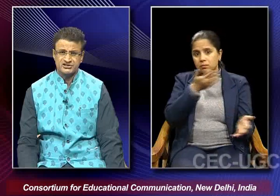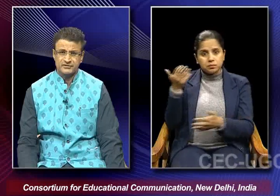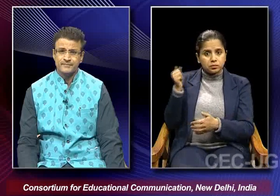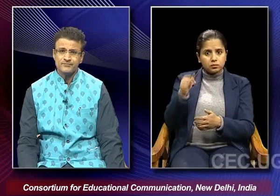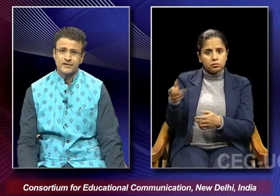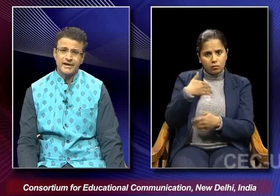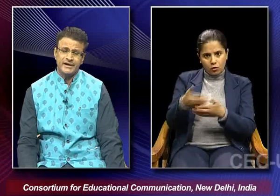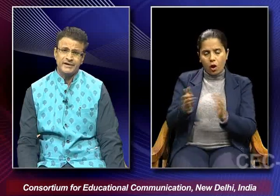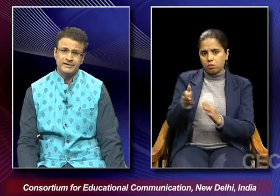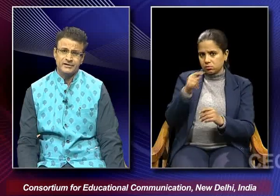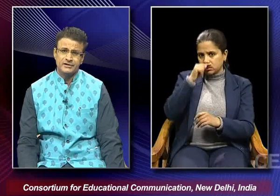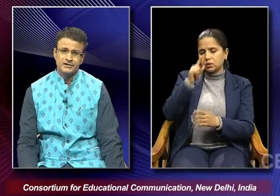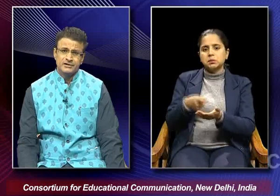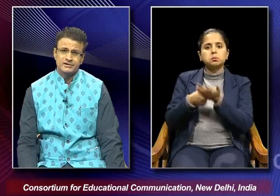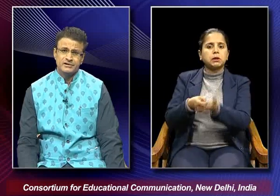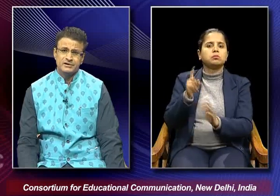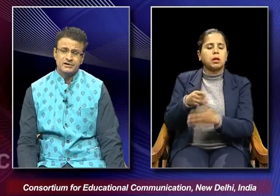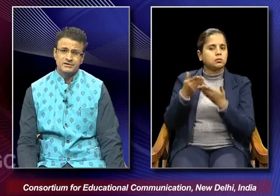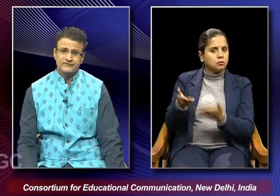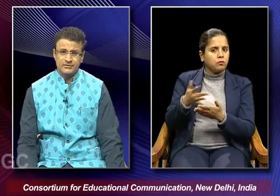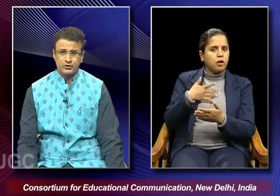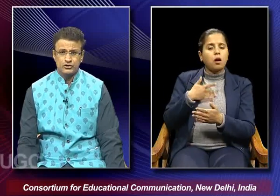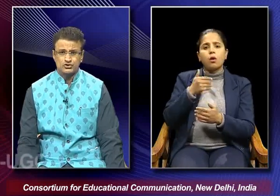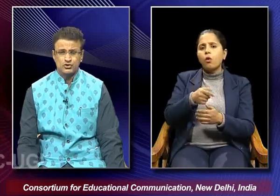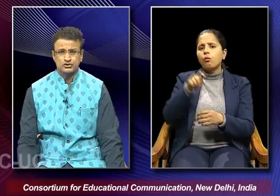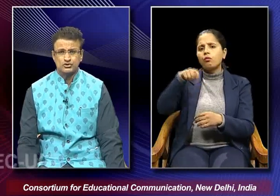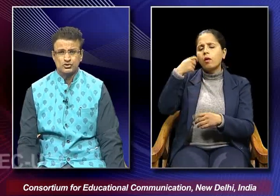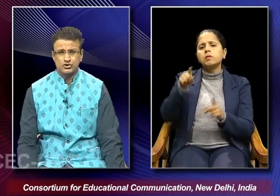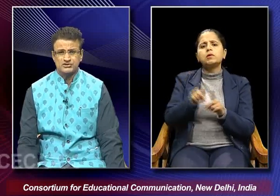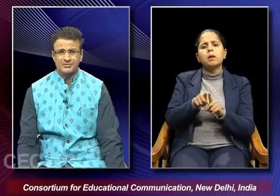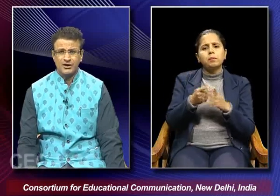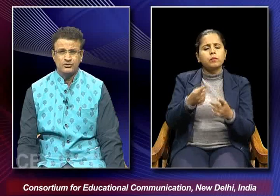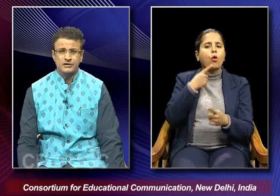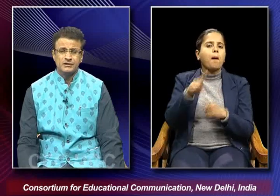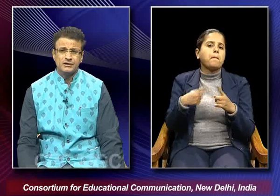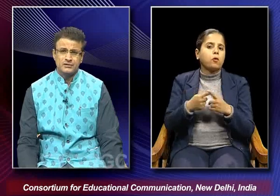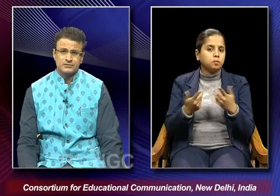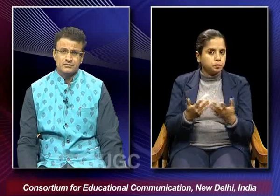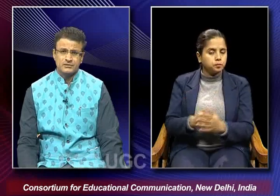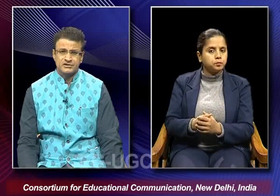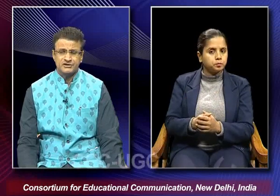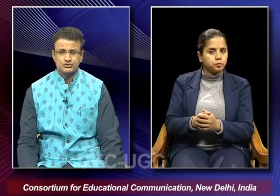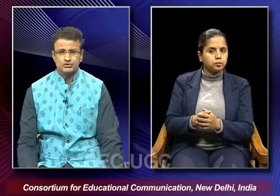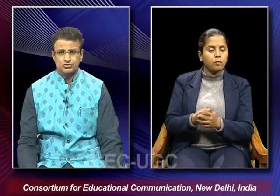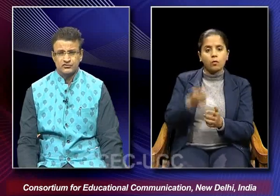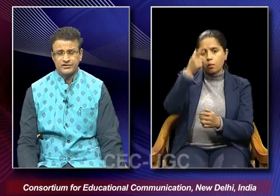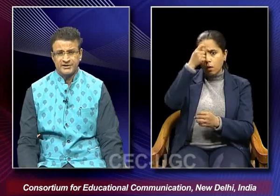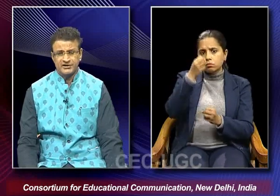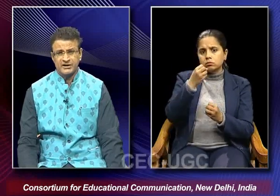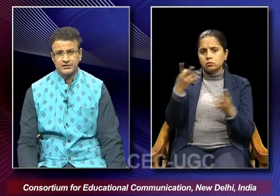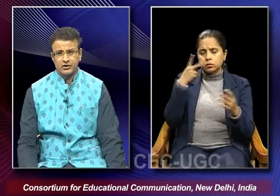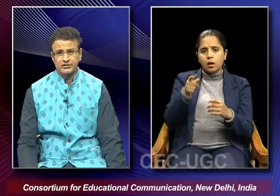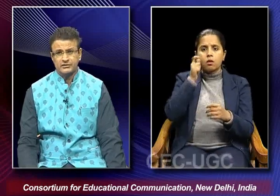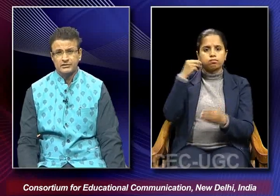the nation and the the film also also talks about the issues of the